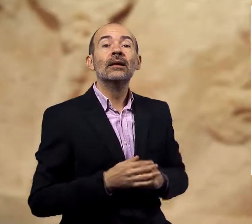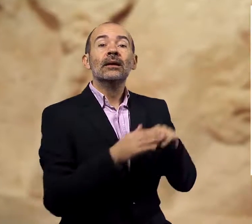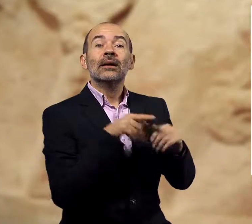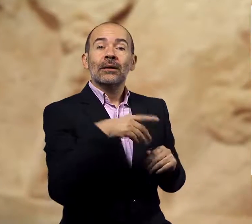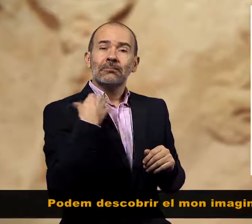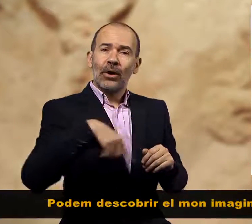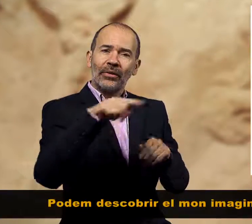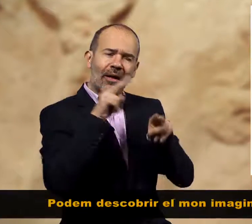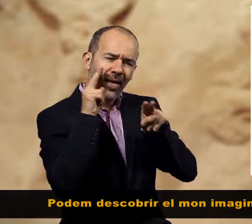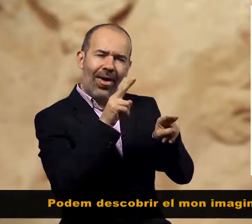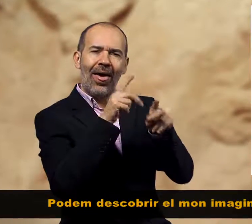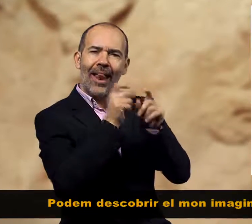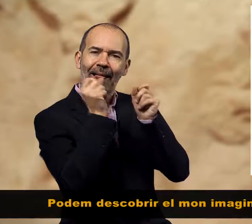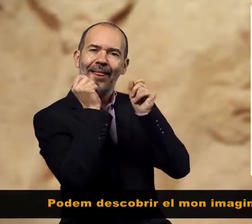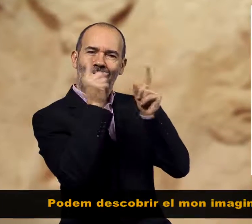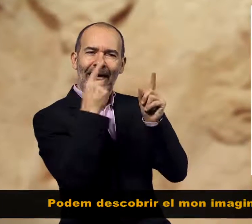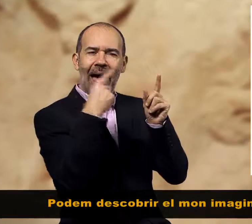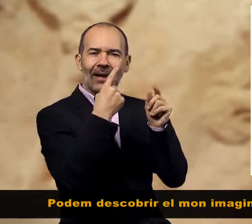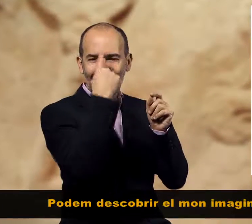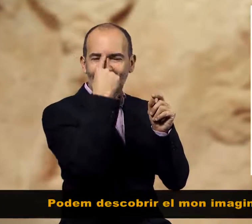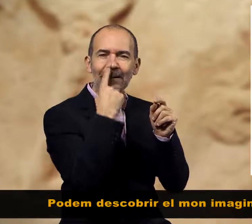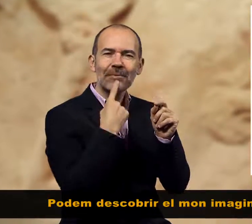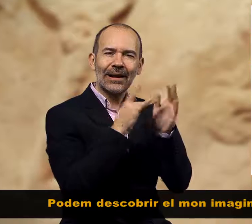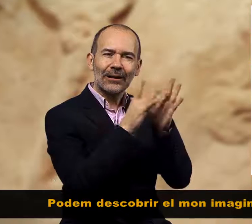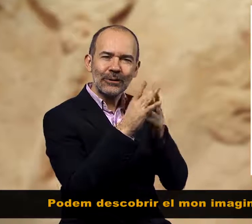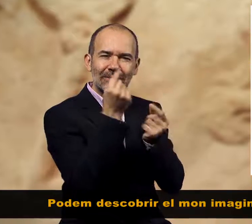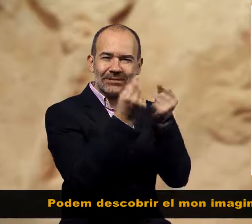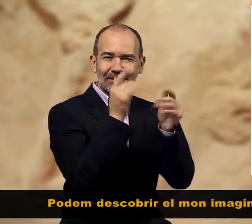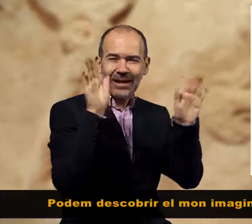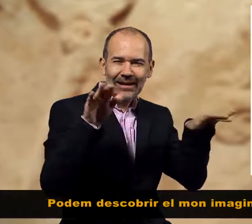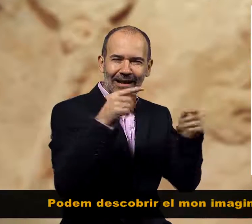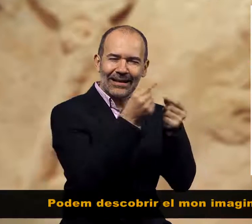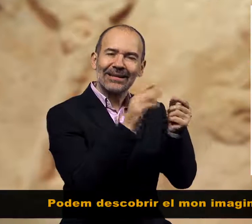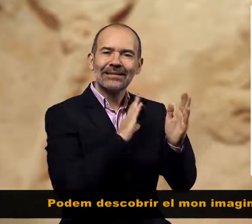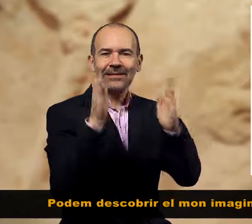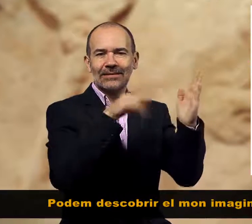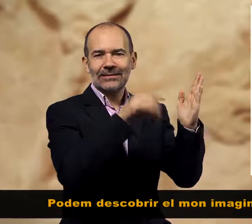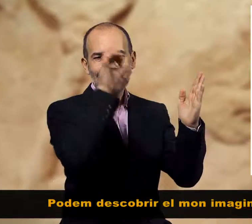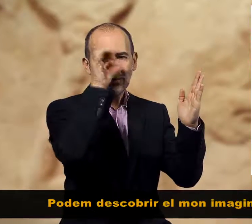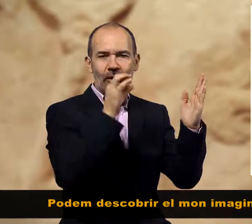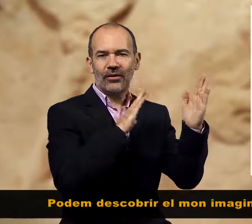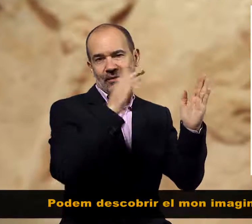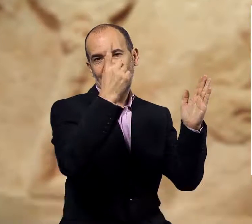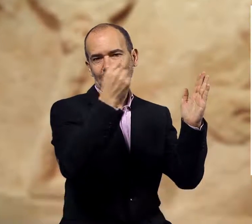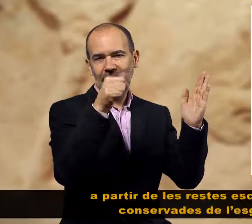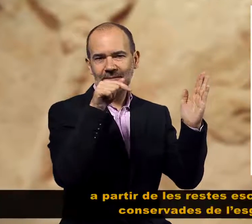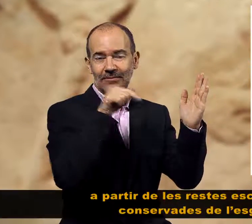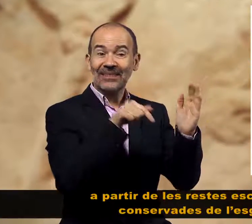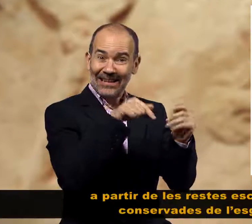Podem descobrir el món imaginari del segle XVI a partir de les